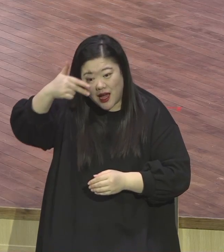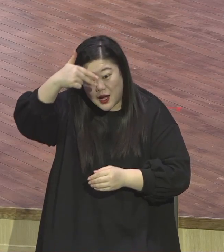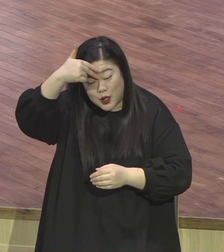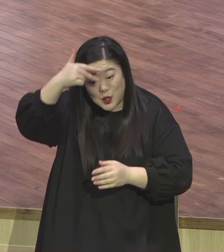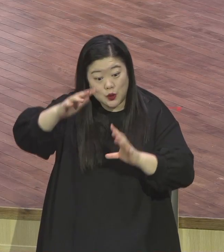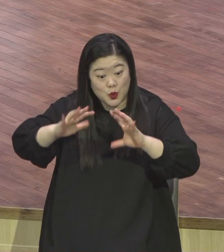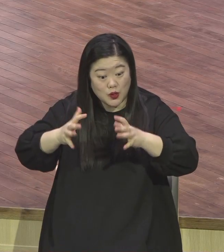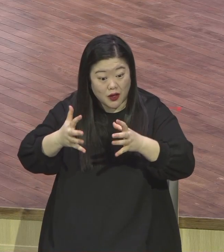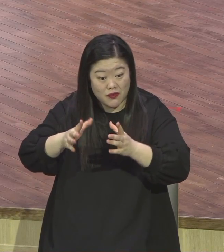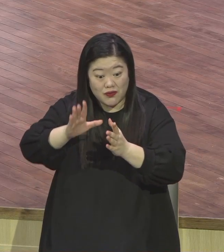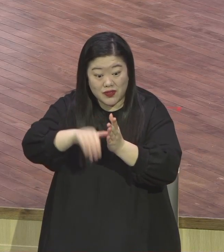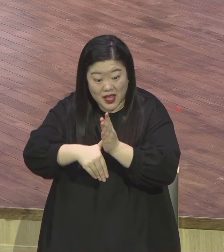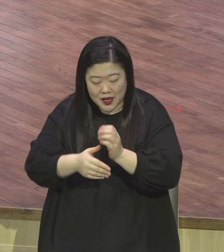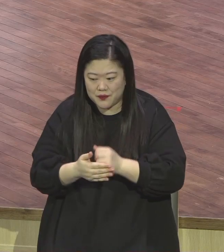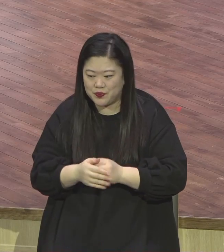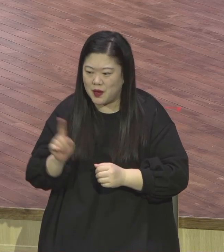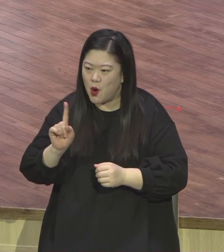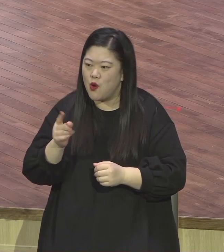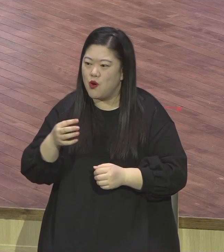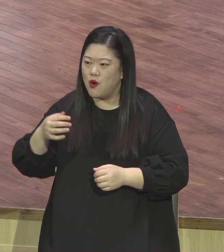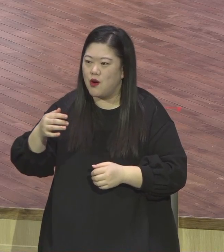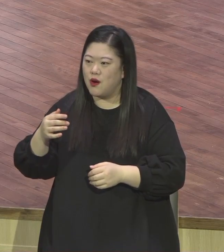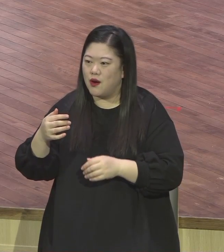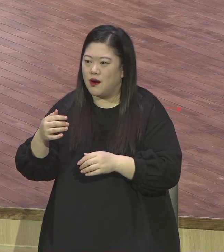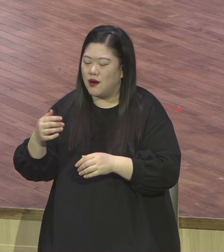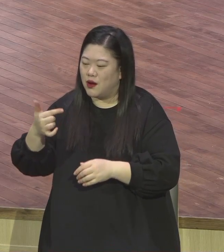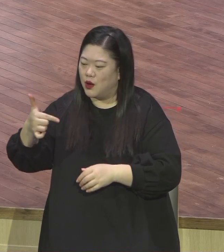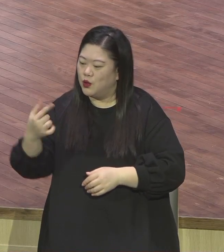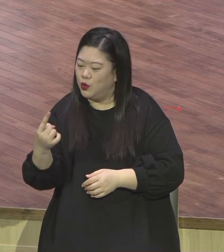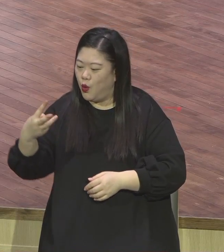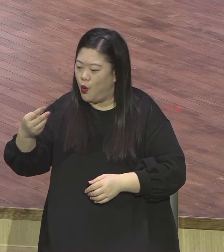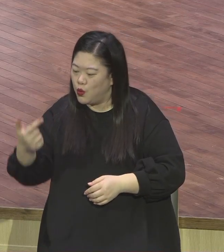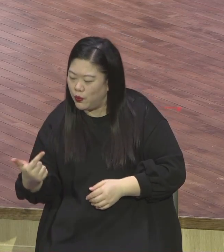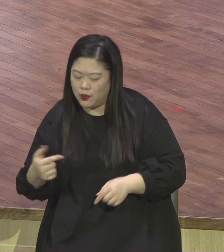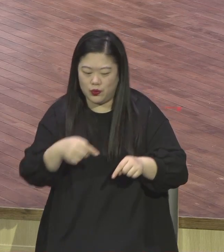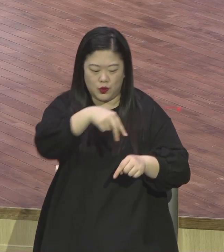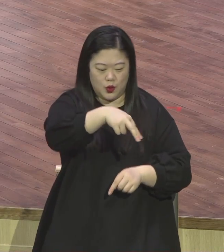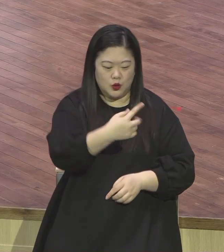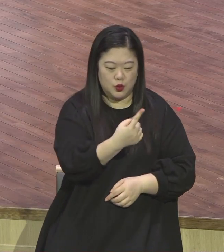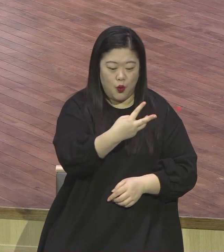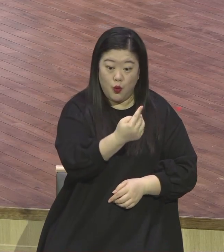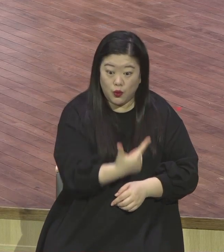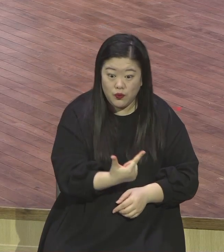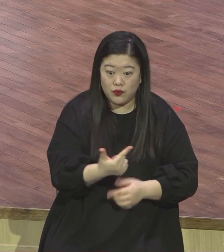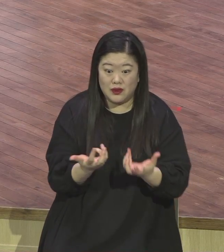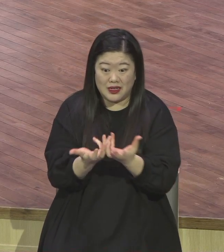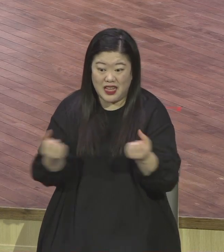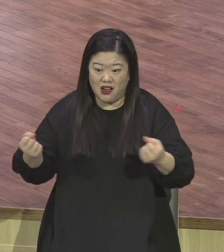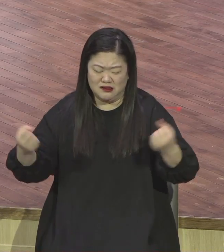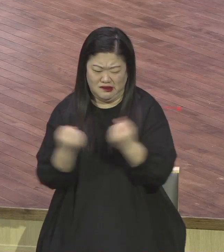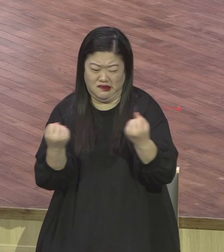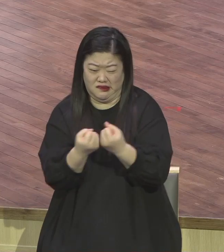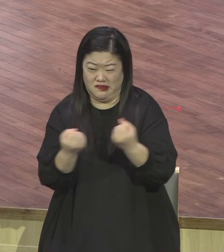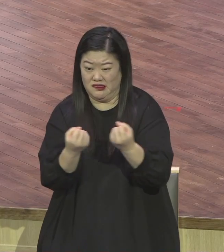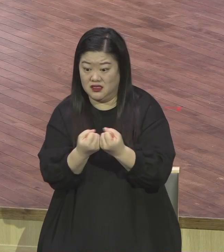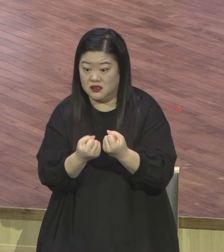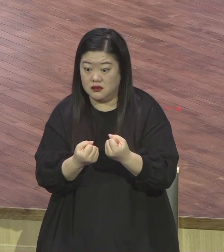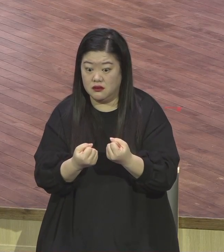나라가 극도로 그야말로 위기관들에 빠졌던 그 모습 지금 그대로 다 보이고 있어요. 그런데